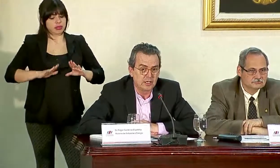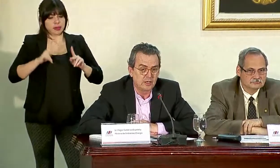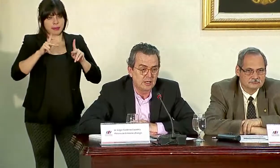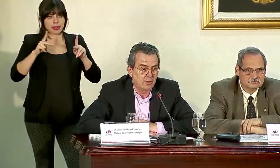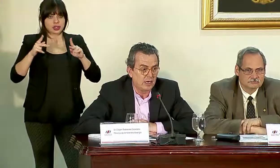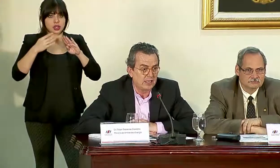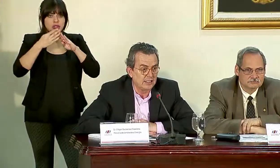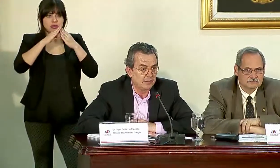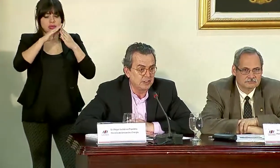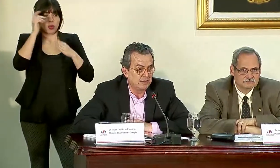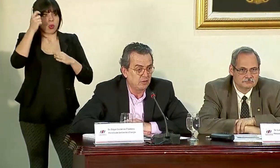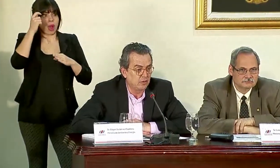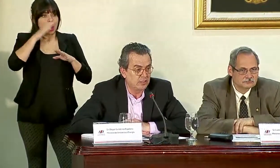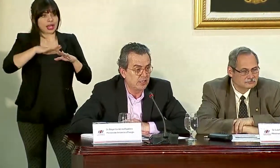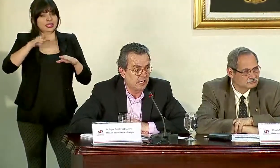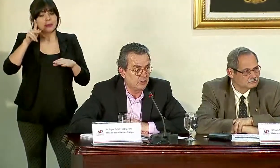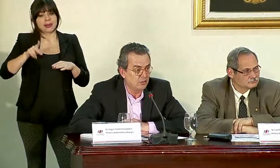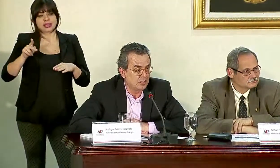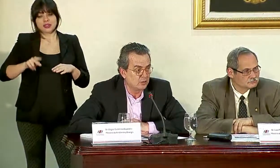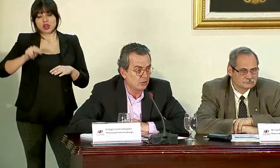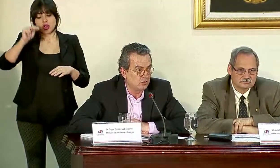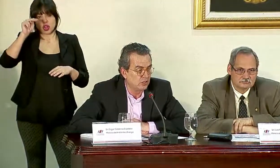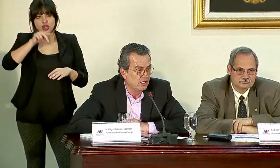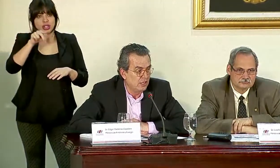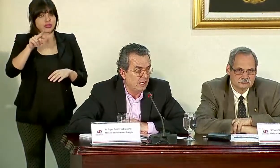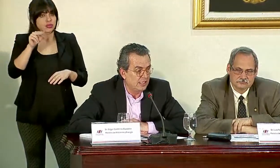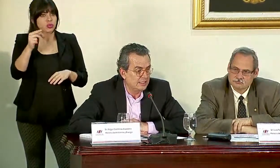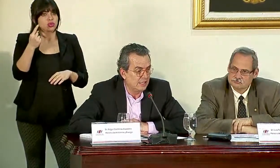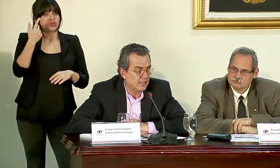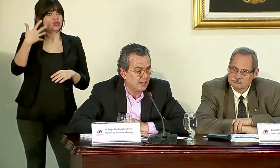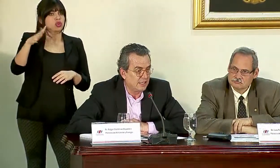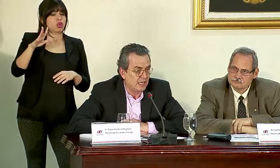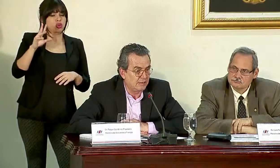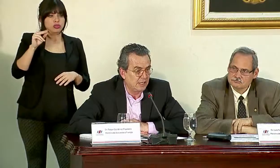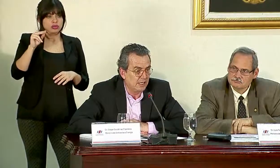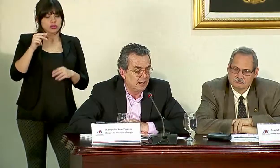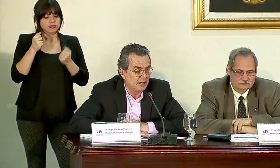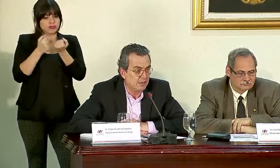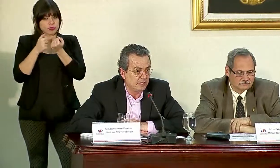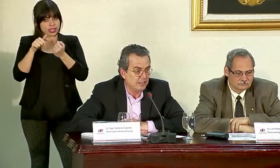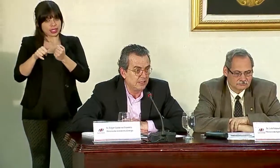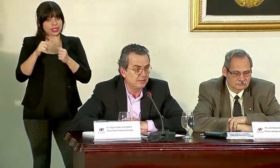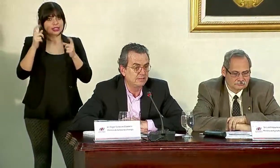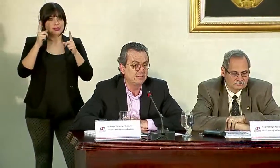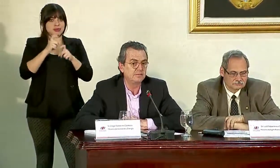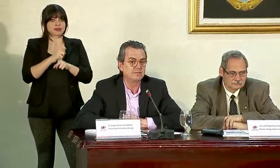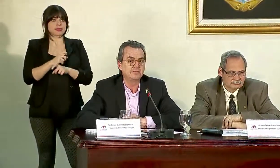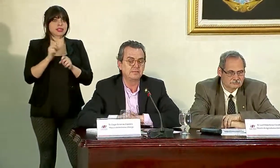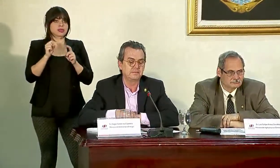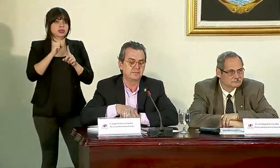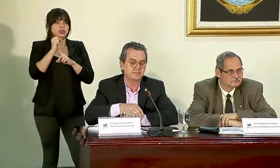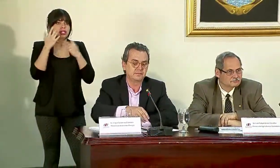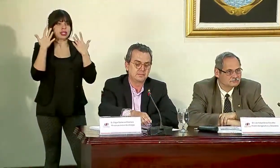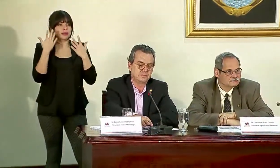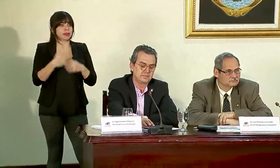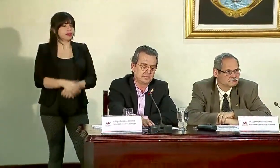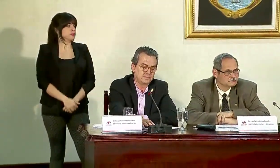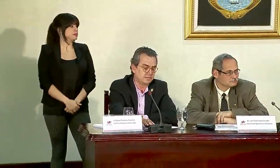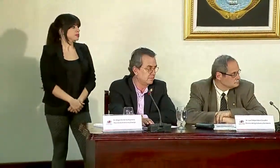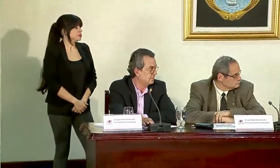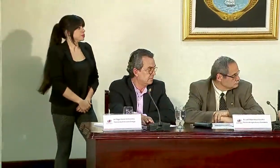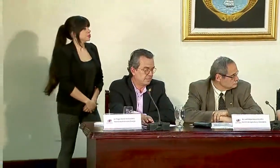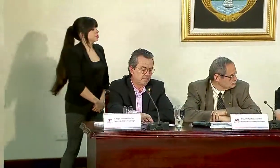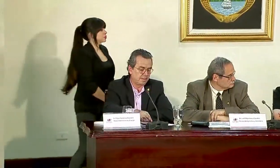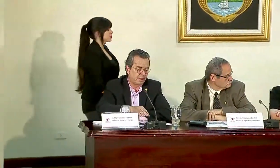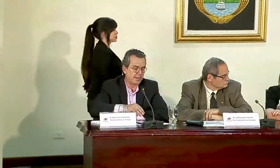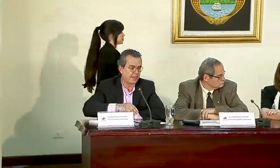los pobladores de Guanacaste y el Pacífico Norte, de que ellos no están solos en esta calamidad climática. Sí, y